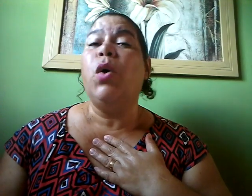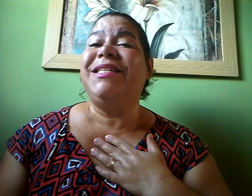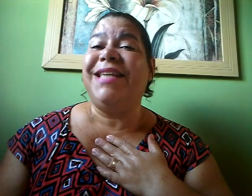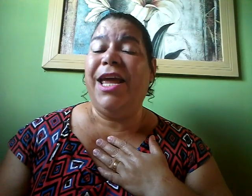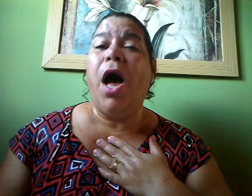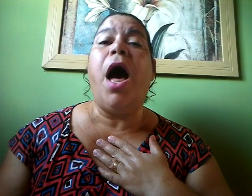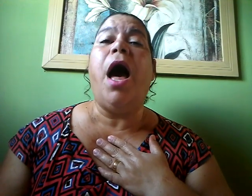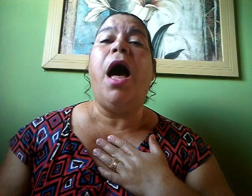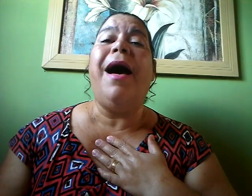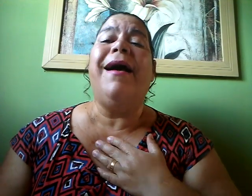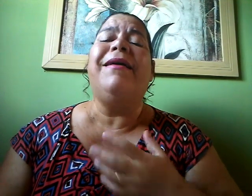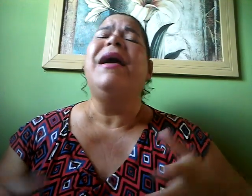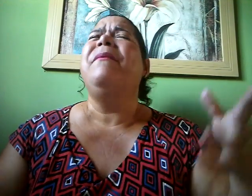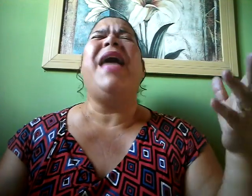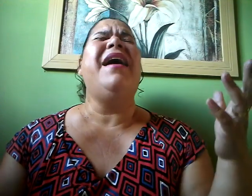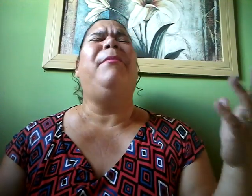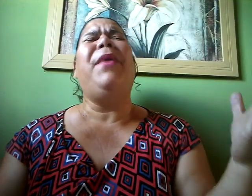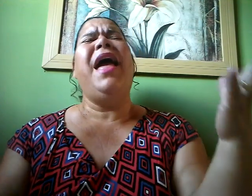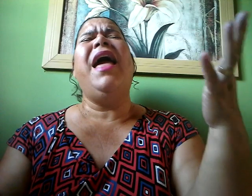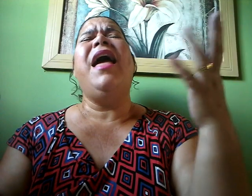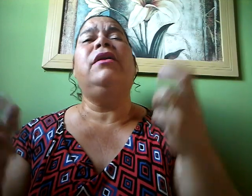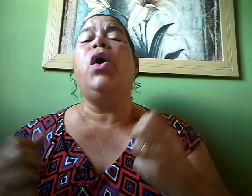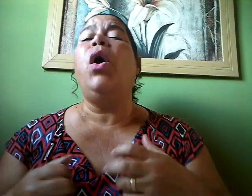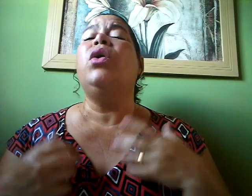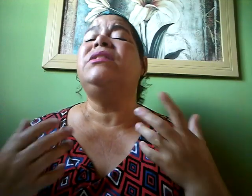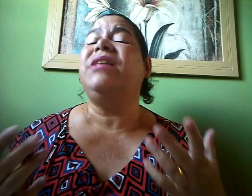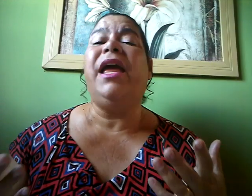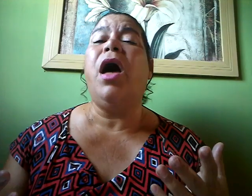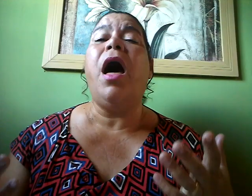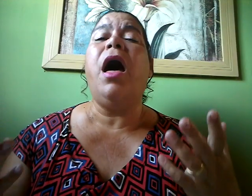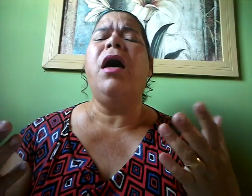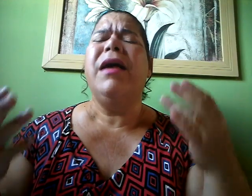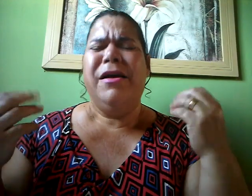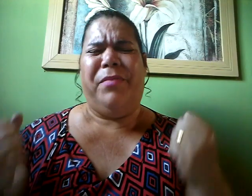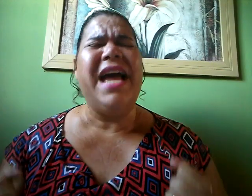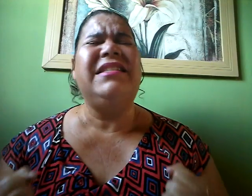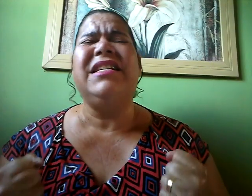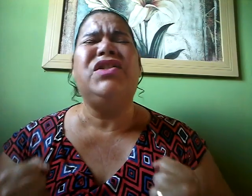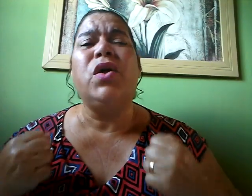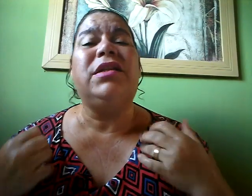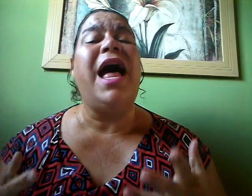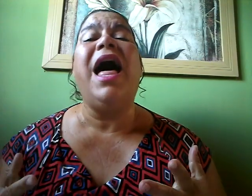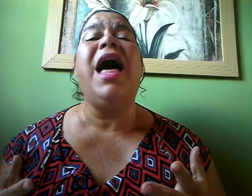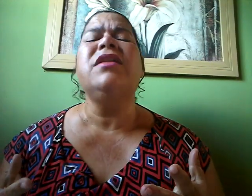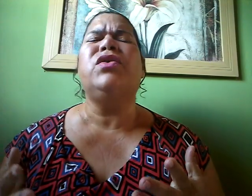Senhor Me arrependo Senhor Preciso tanto